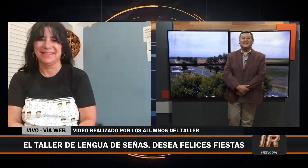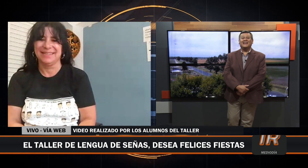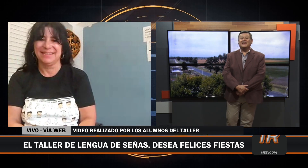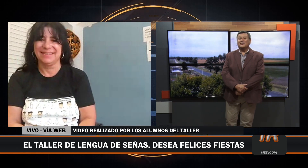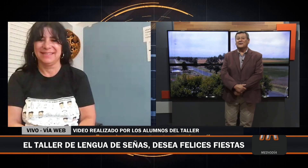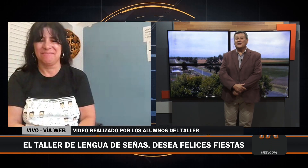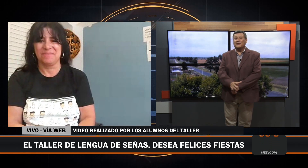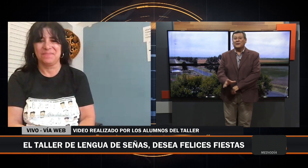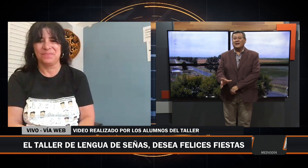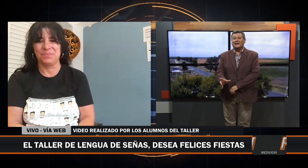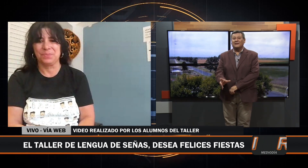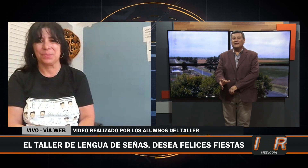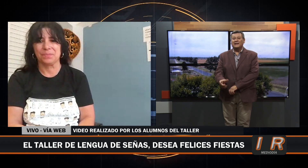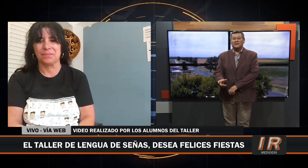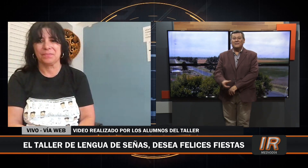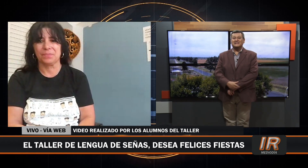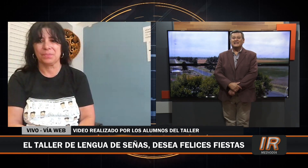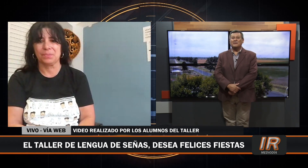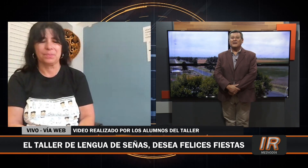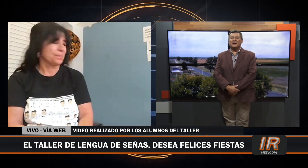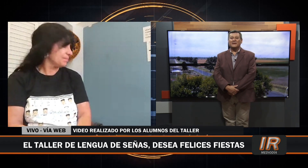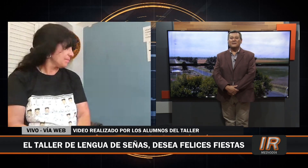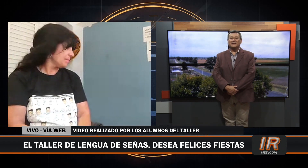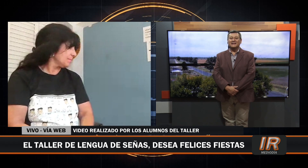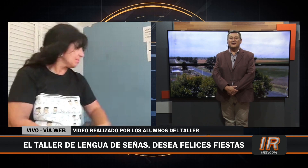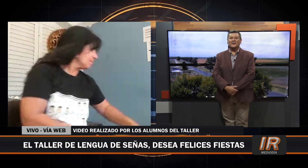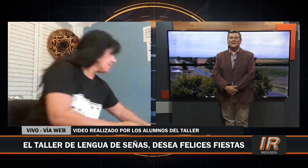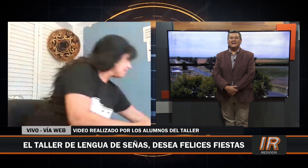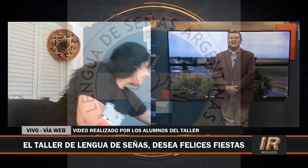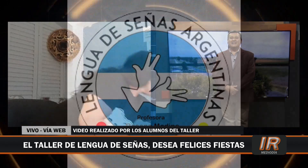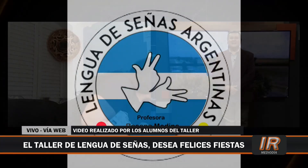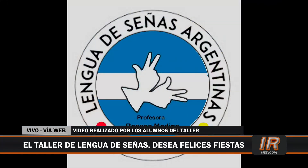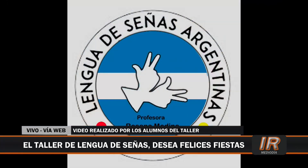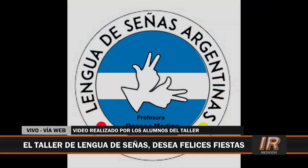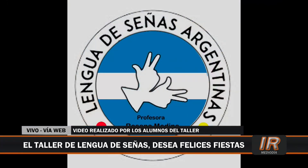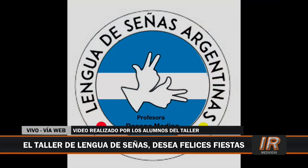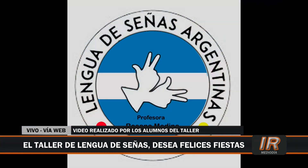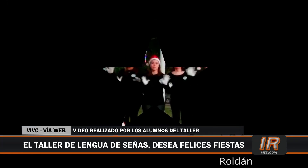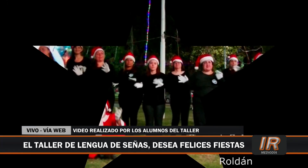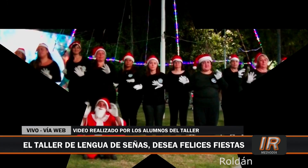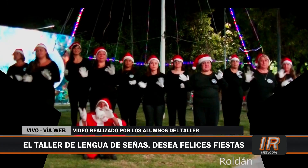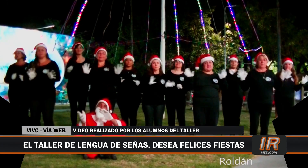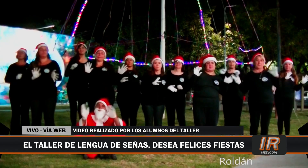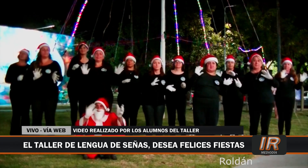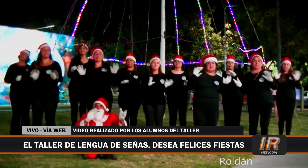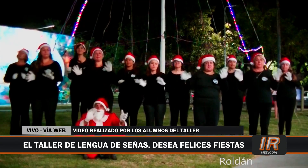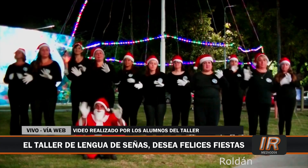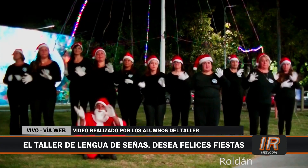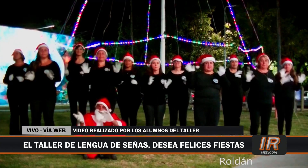Y ahí creo que nos vamos con el videíto, me parece que tenemos para compartirlo. Este videíto que, bueno, ha hecho la gente, le muestra. Ahí está.